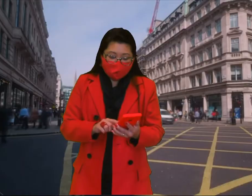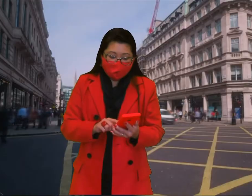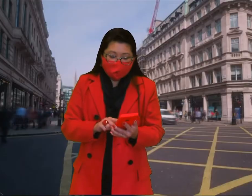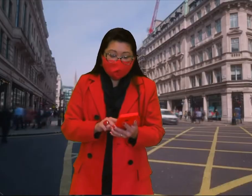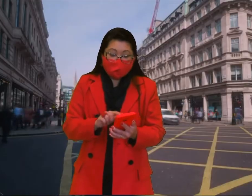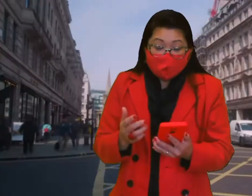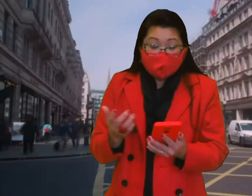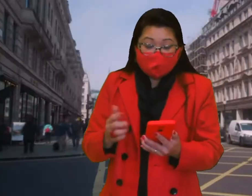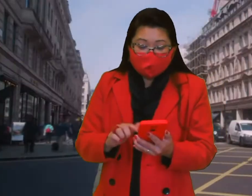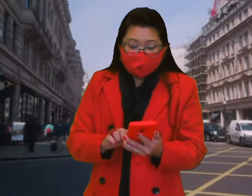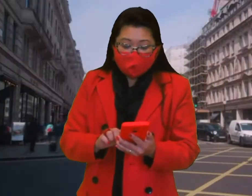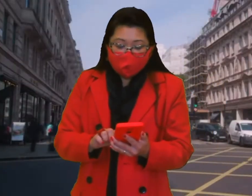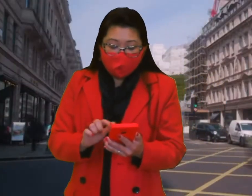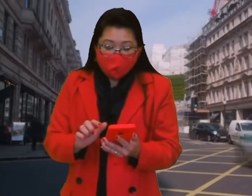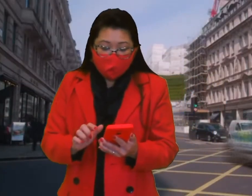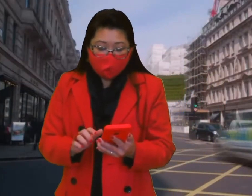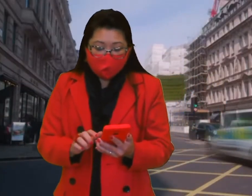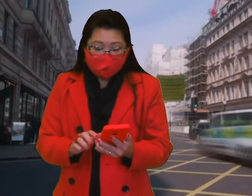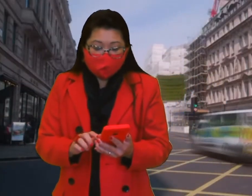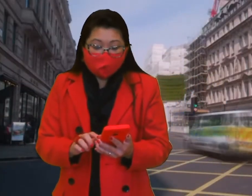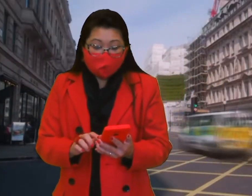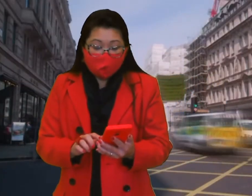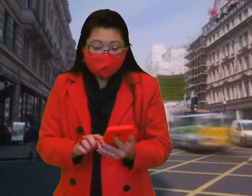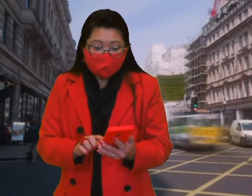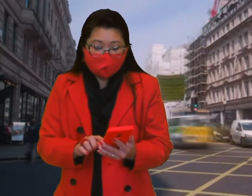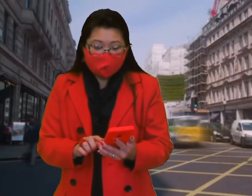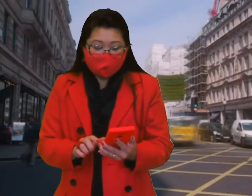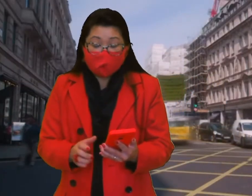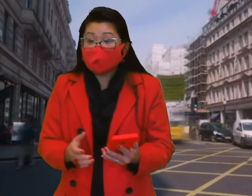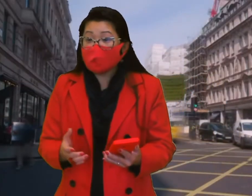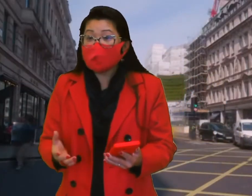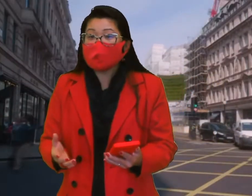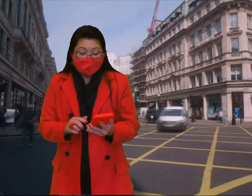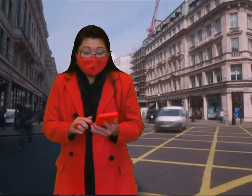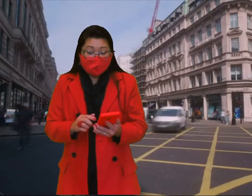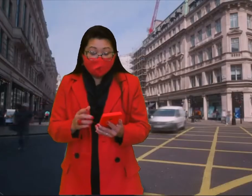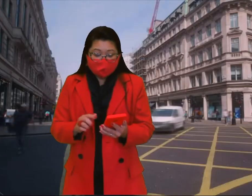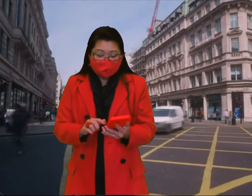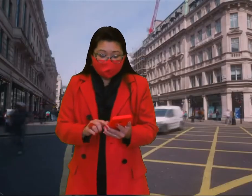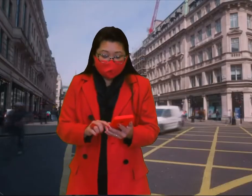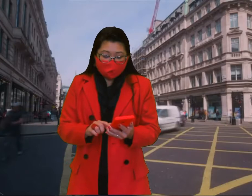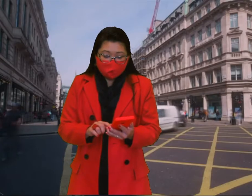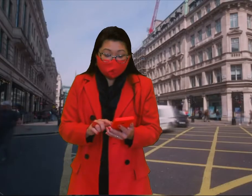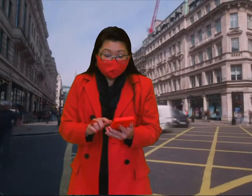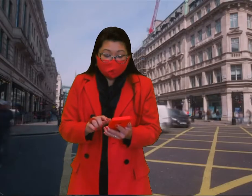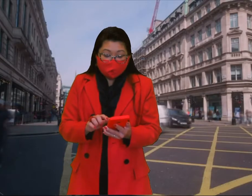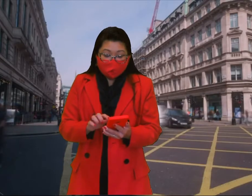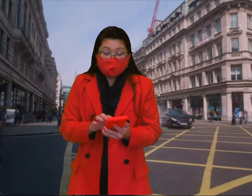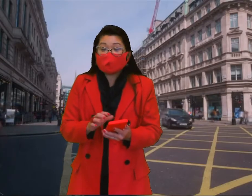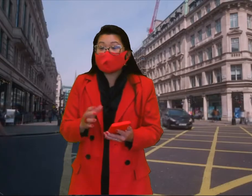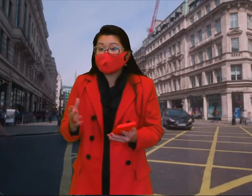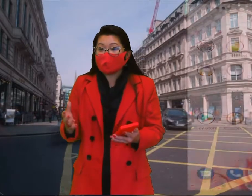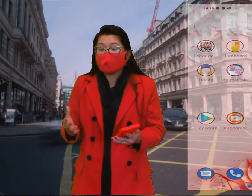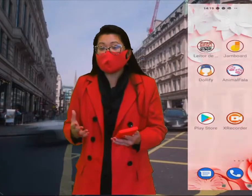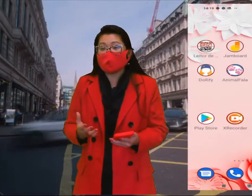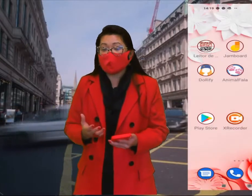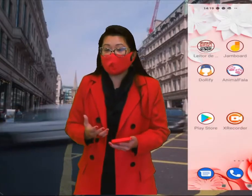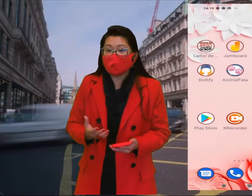conhecer um pouco do aplicativo. Basta entrar no celular de